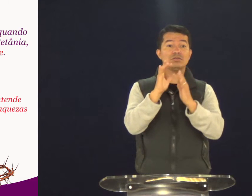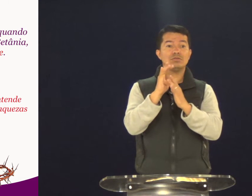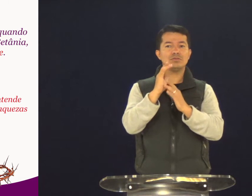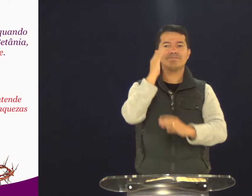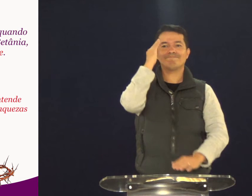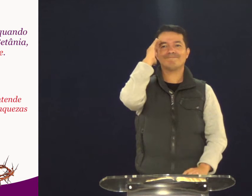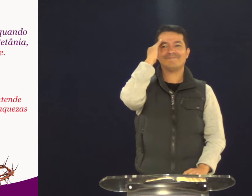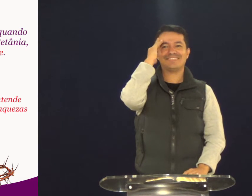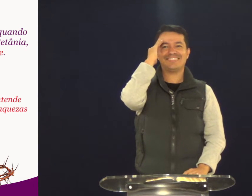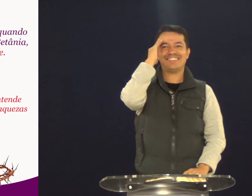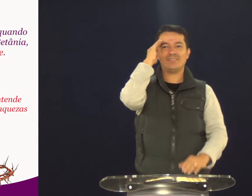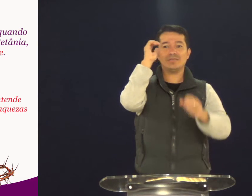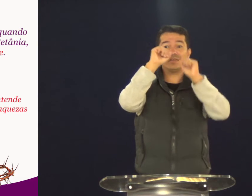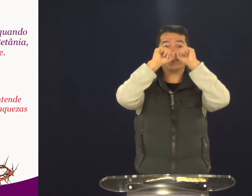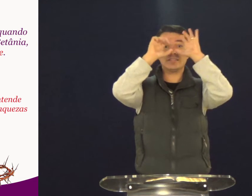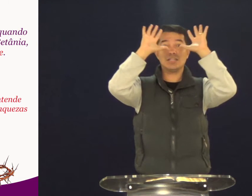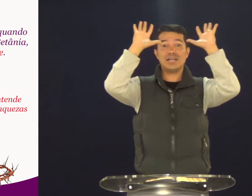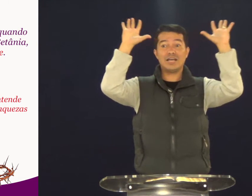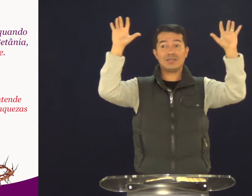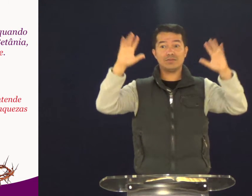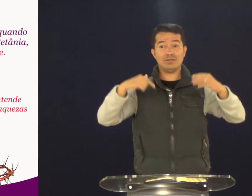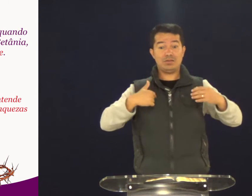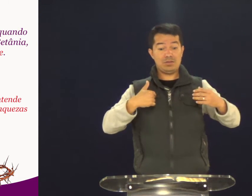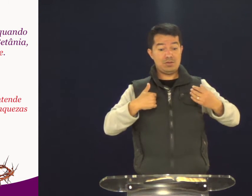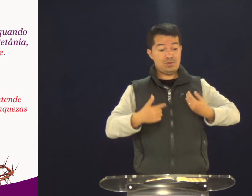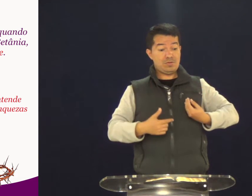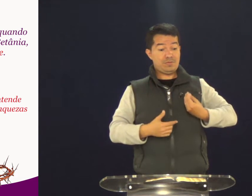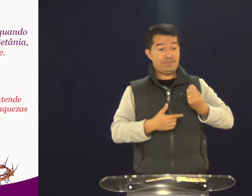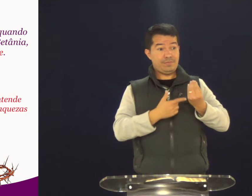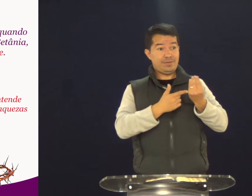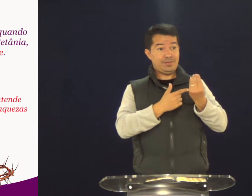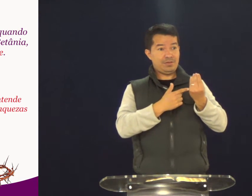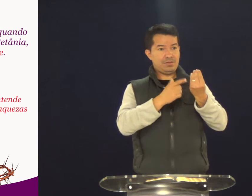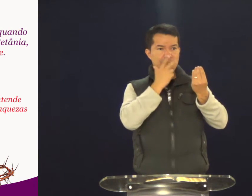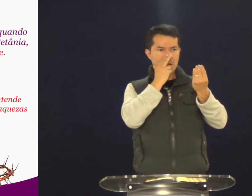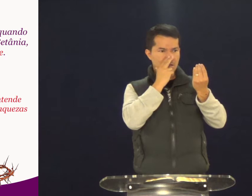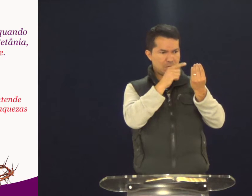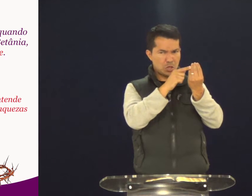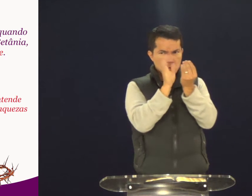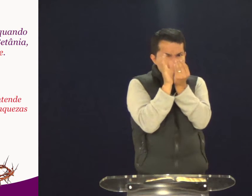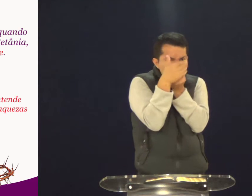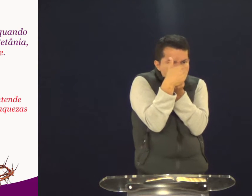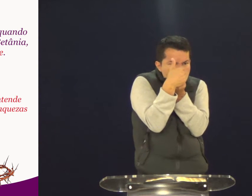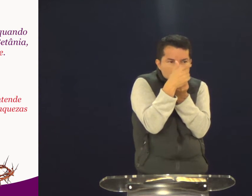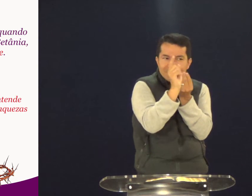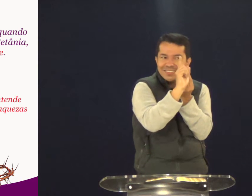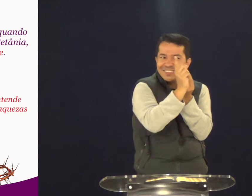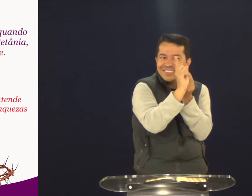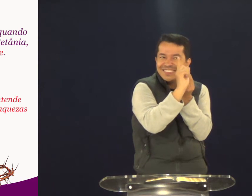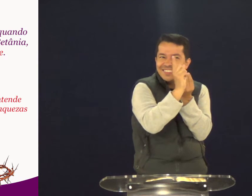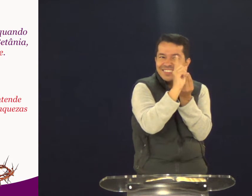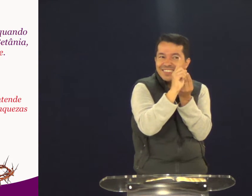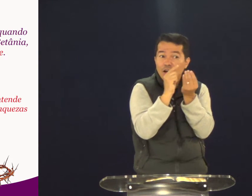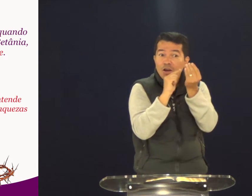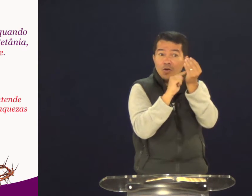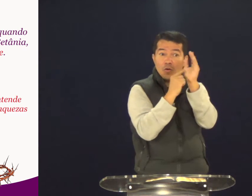Porque Jesus, ele sabe claramente a respeito da minha vida. Posso esconder algo dele?